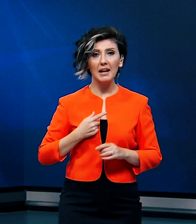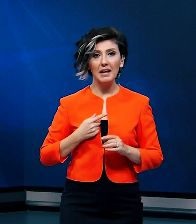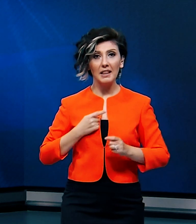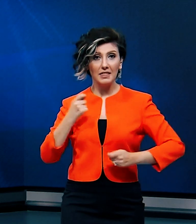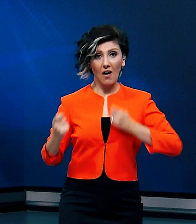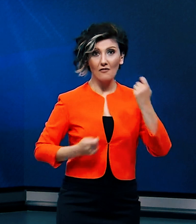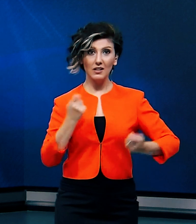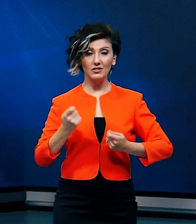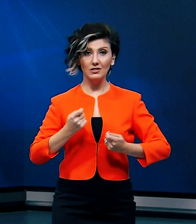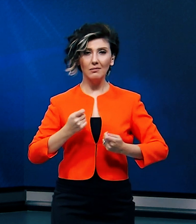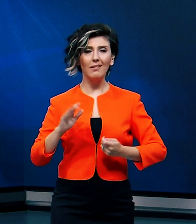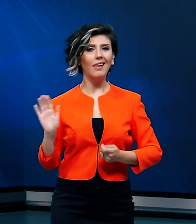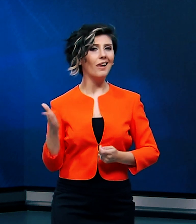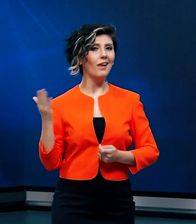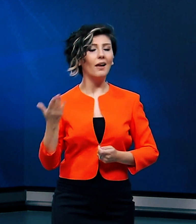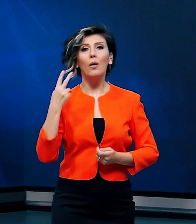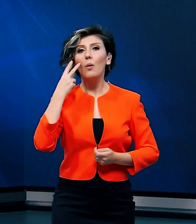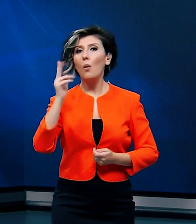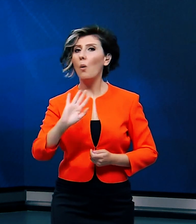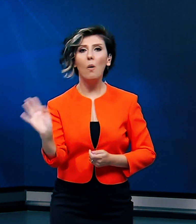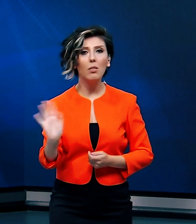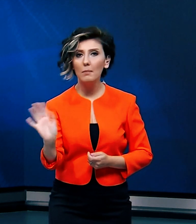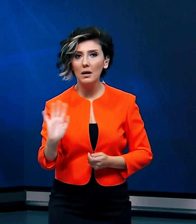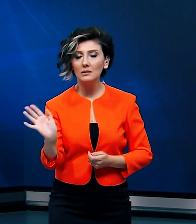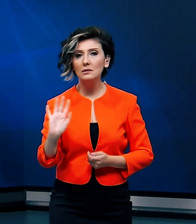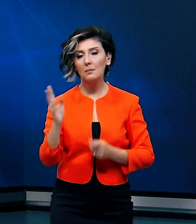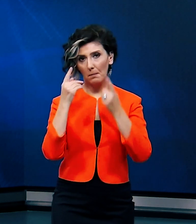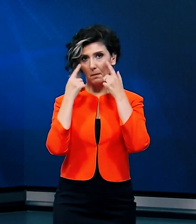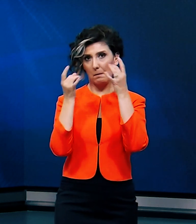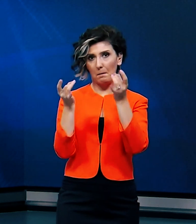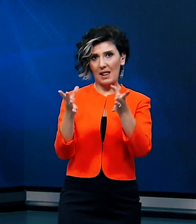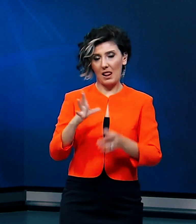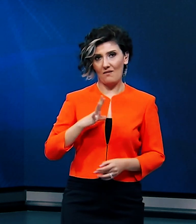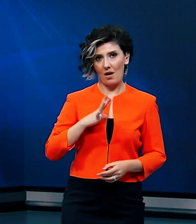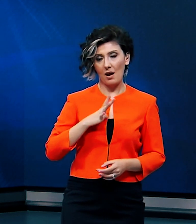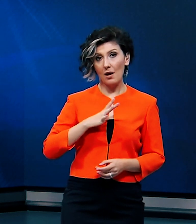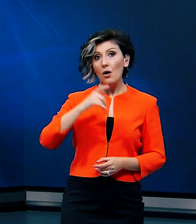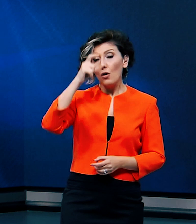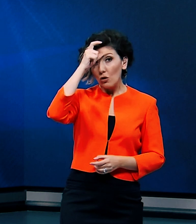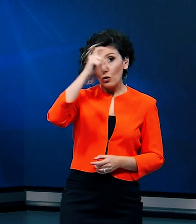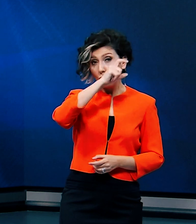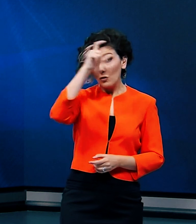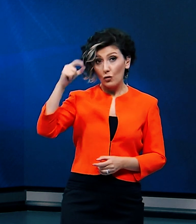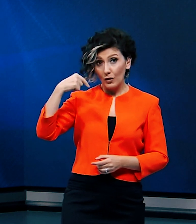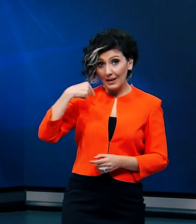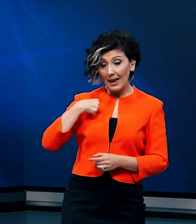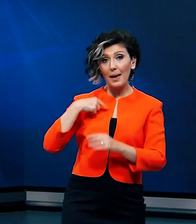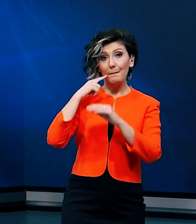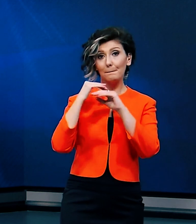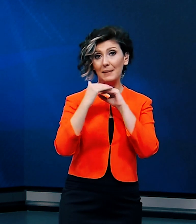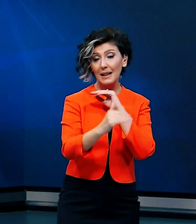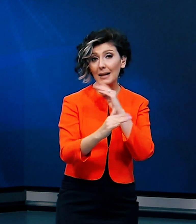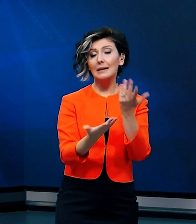denilerek geçiştirilemeyeceği bellidir. Ülkemizi, milletimizi